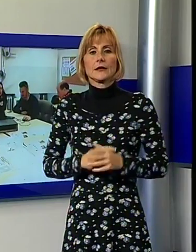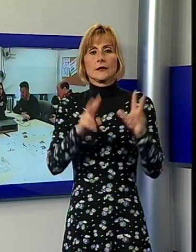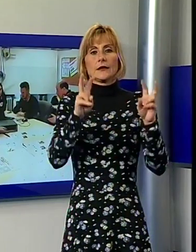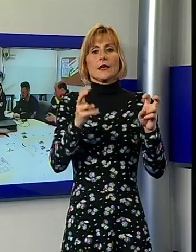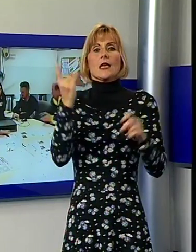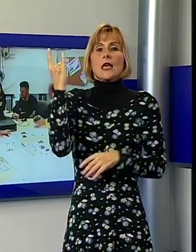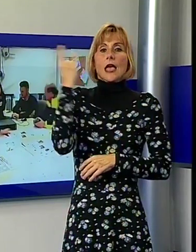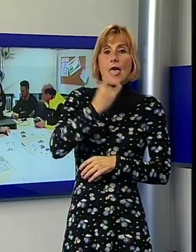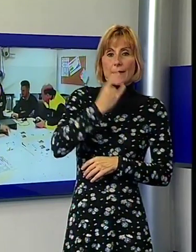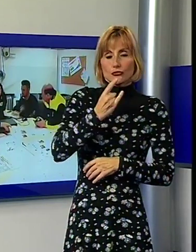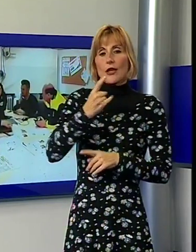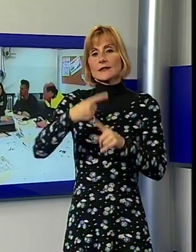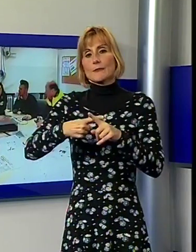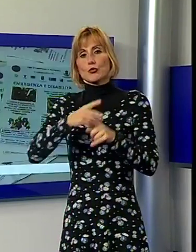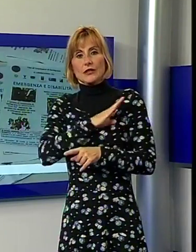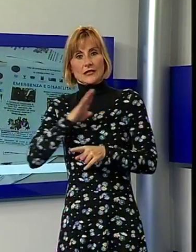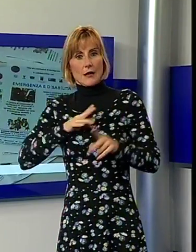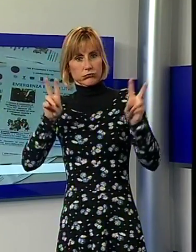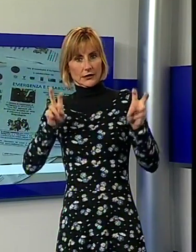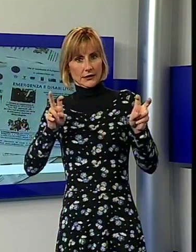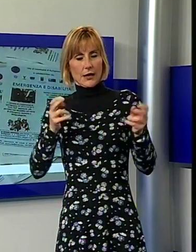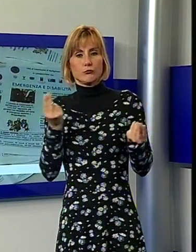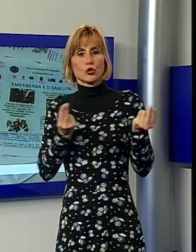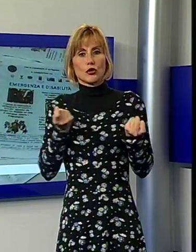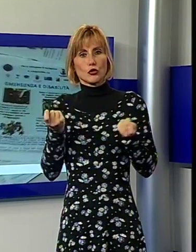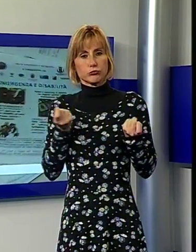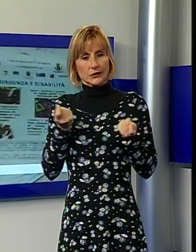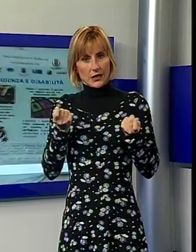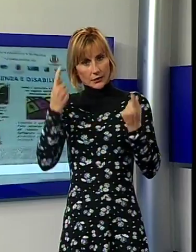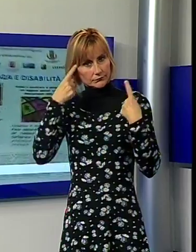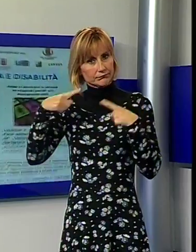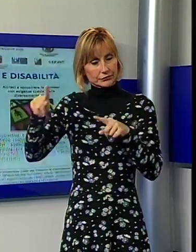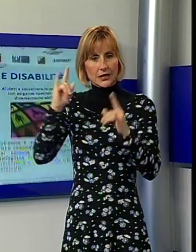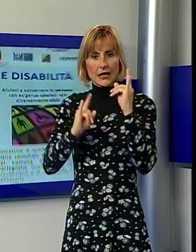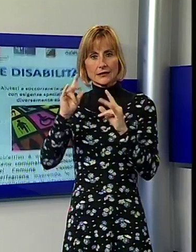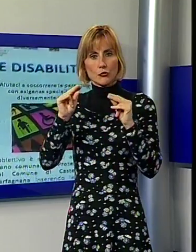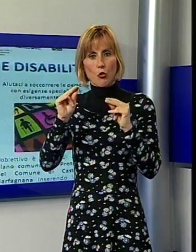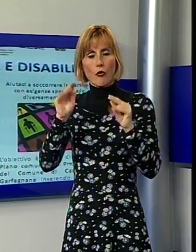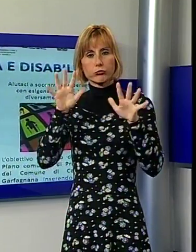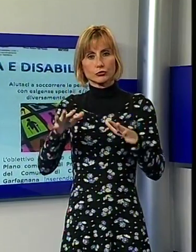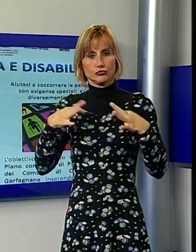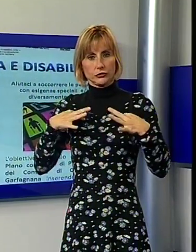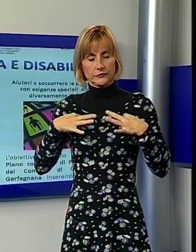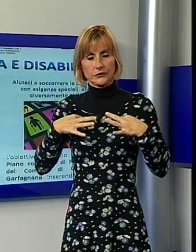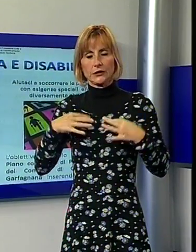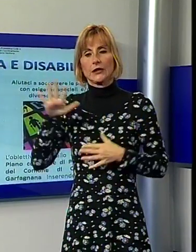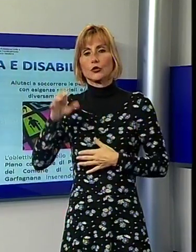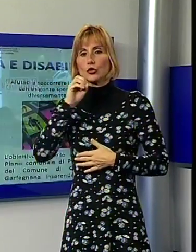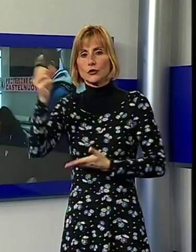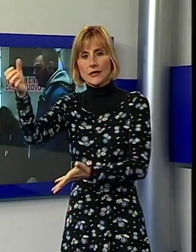questo il titolo del progetto pilota portato avanti dalla protezione civile di Castelnuovo Garfagnana tramite un progetto finanziato dalla Regione Toscana. Lo